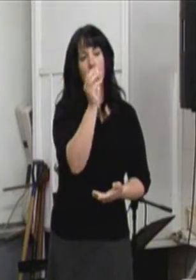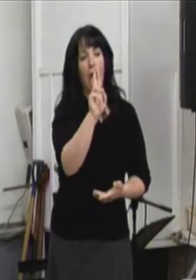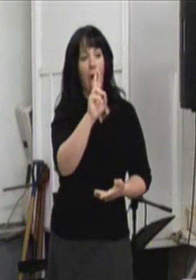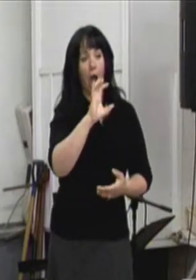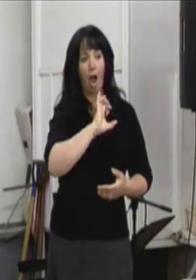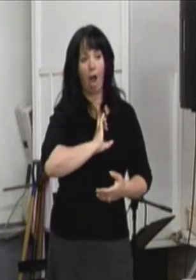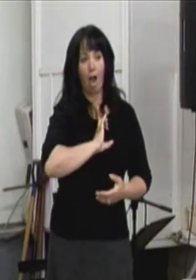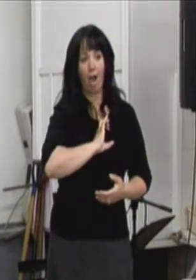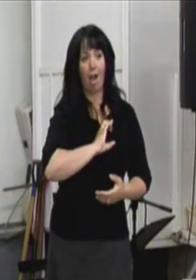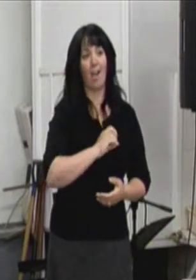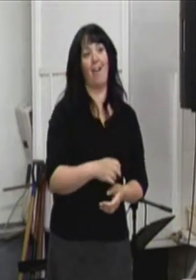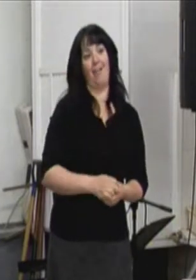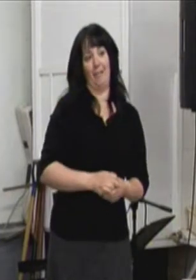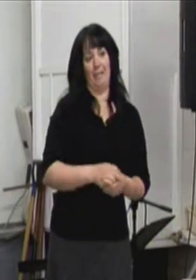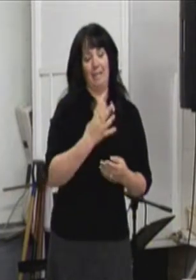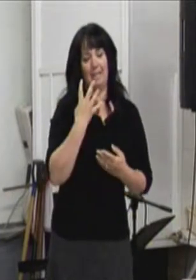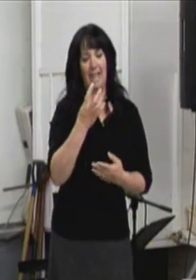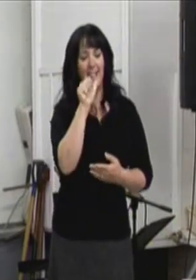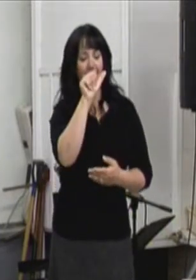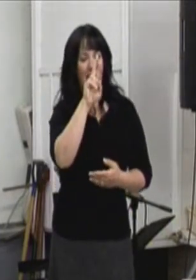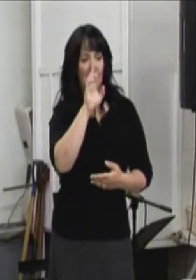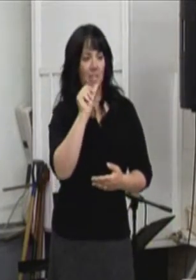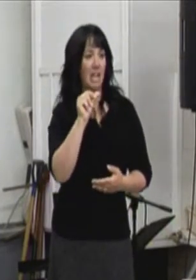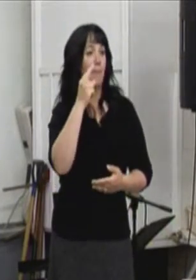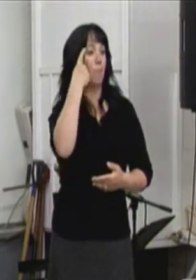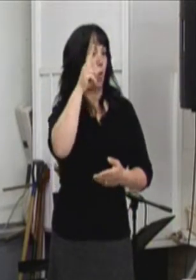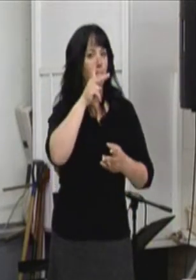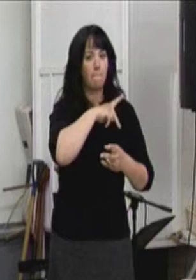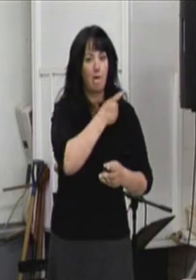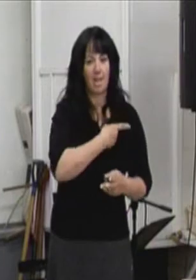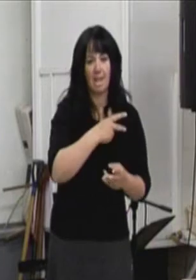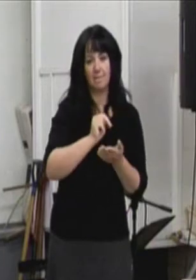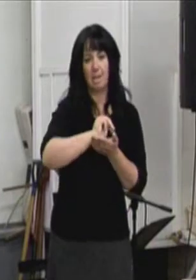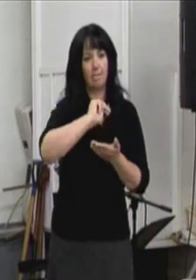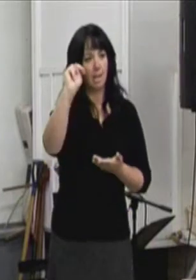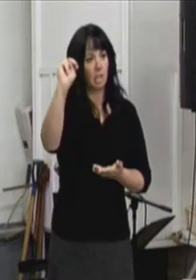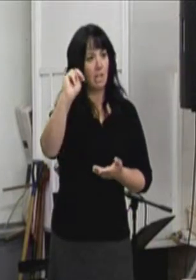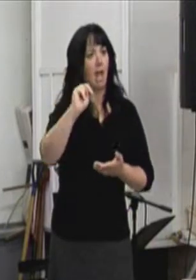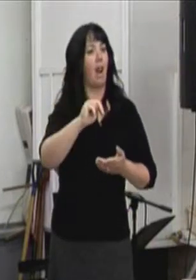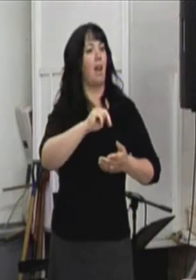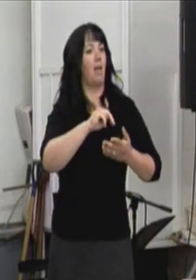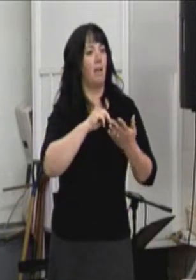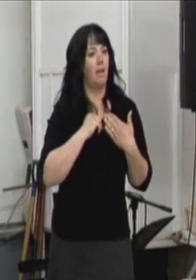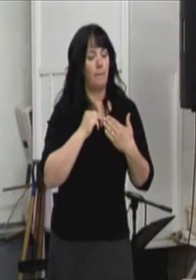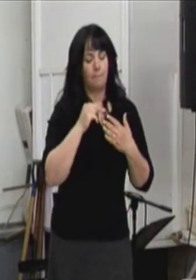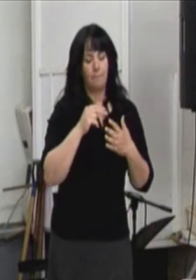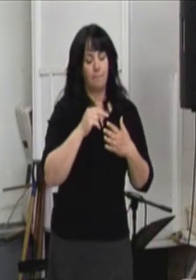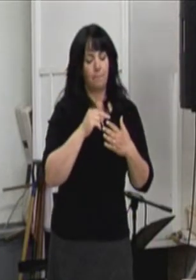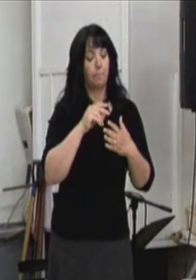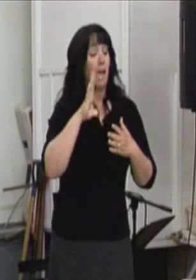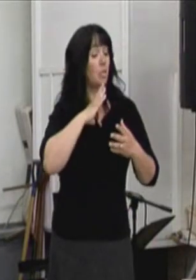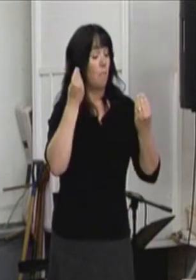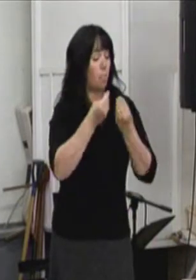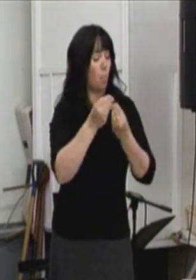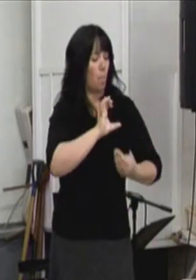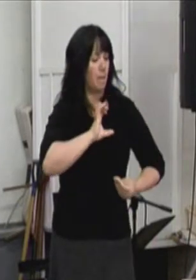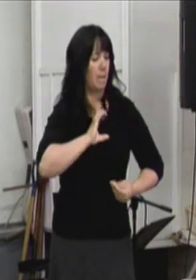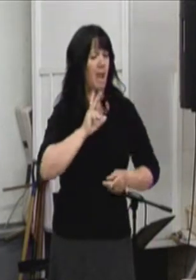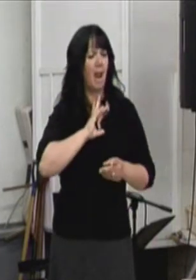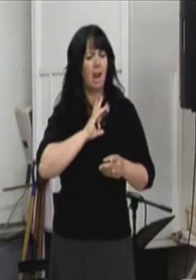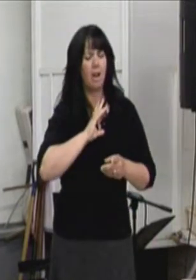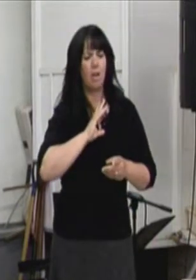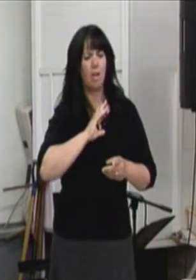médailles d'argent sur la salle régionale, provinciale et nationale. Plusieurs médailles ont été obtenues lors des